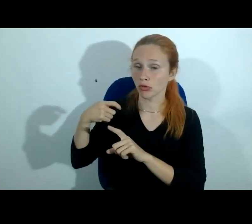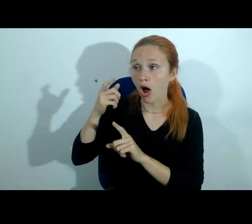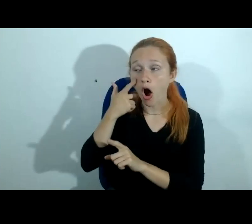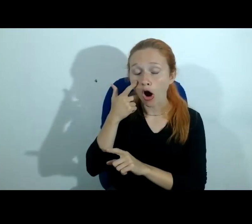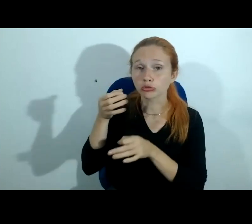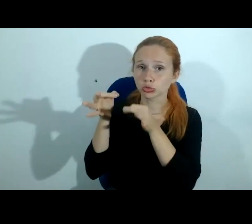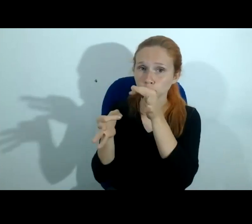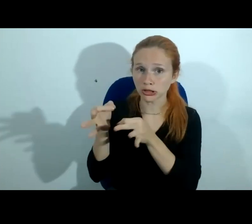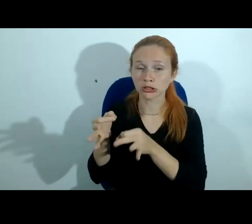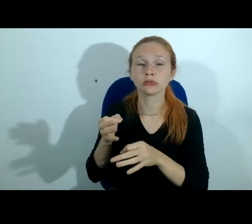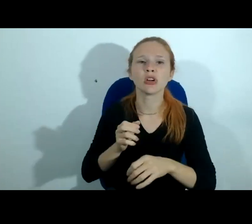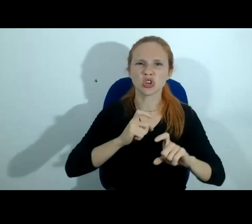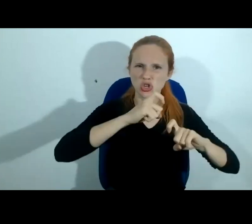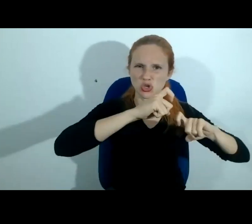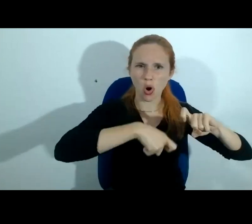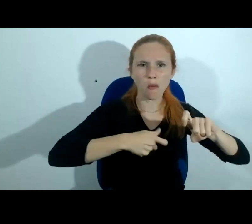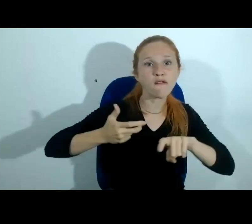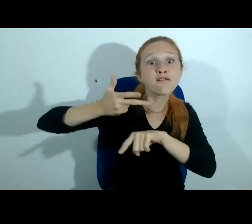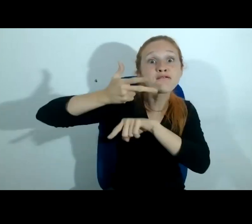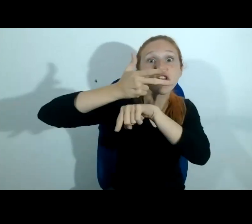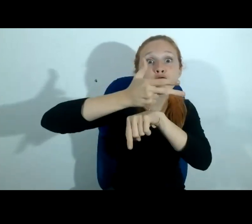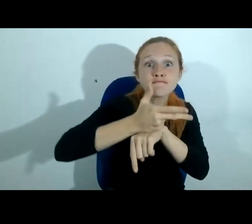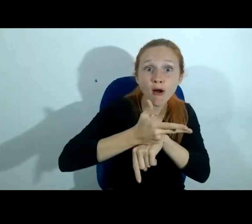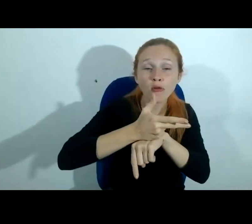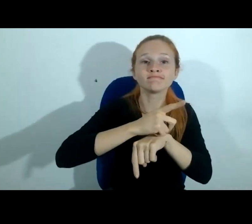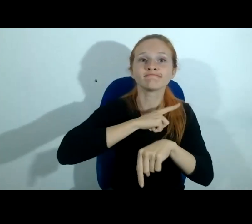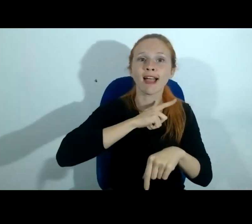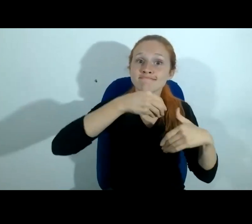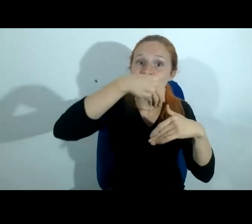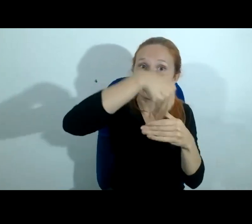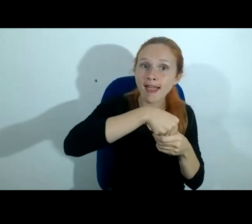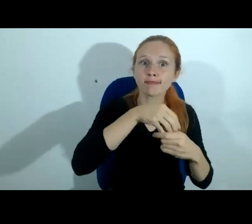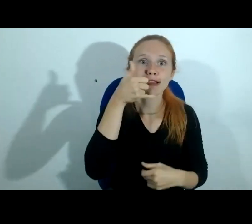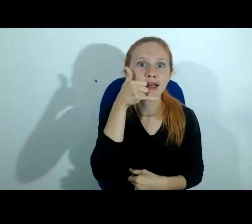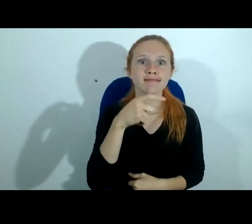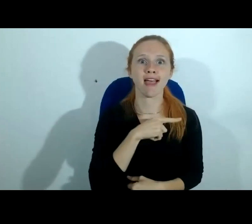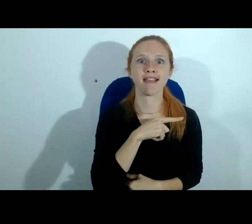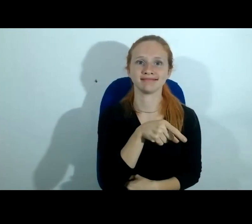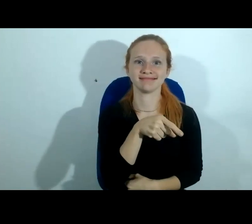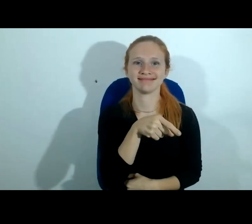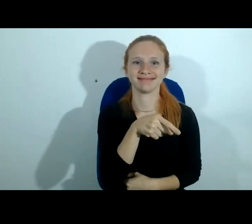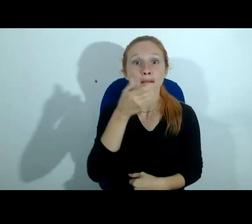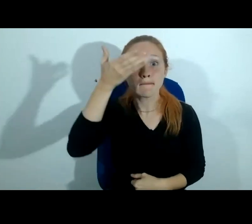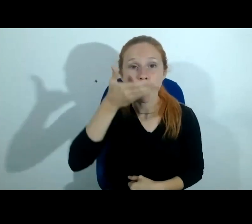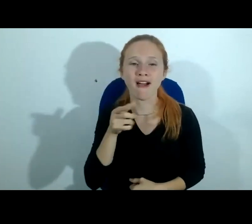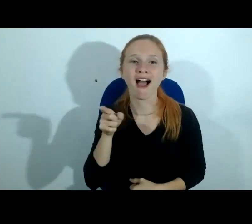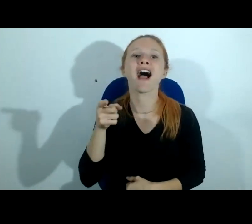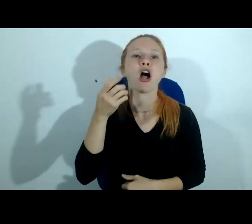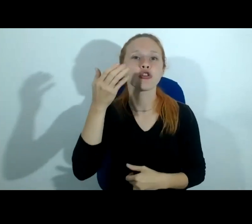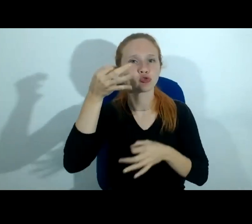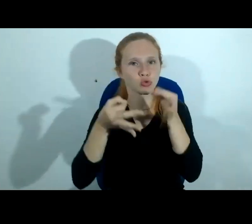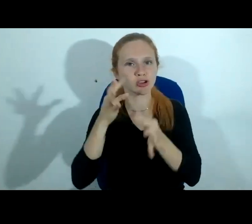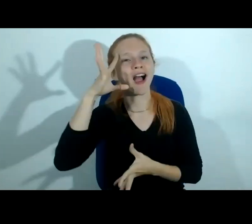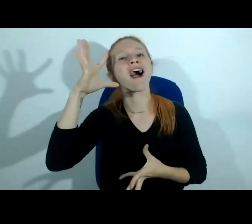celular aí sim aí faz sentido a gente acessar o conteúdo celular porque a gente demonstrou que aquela prova